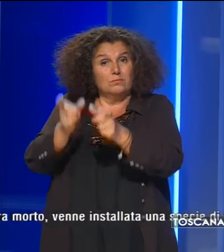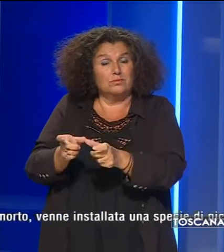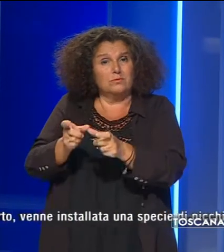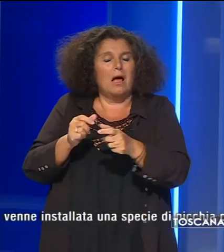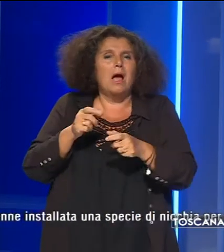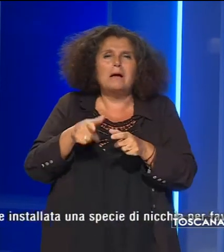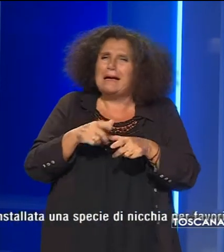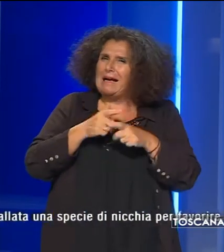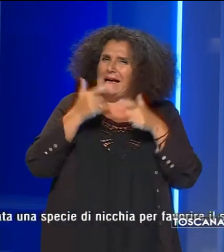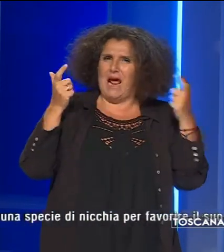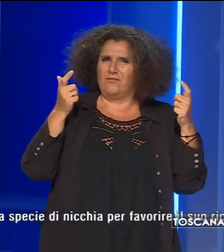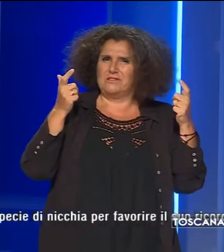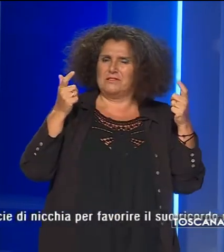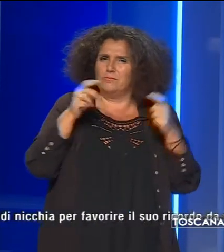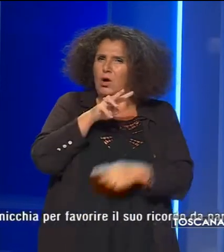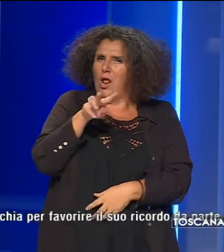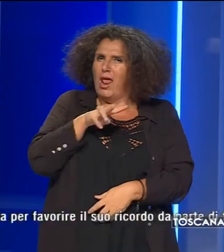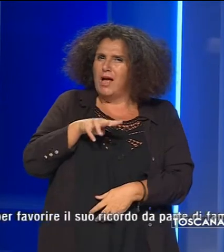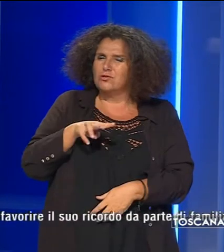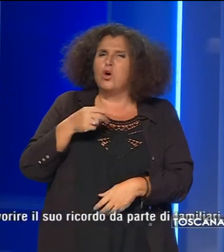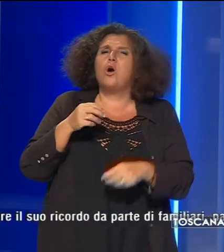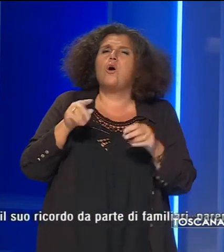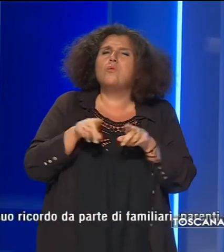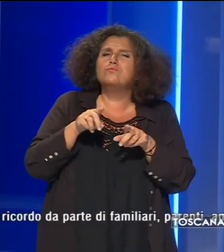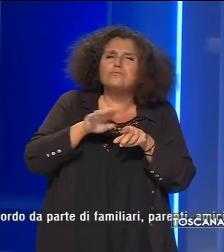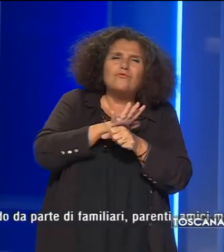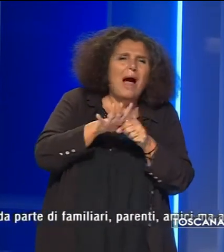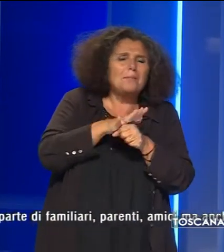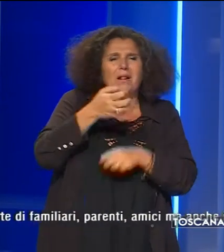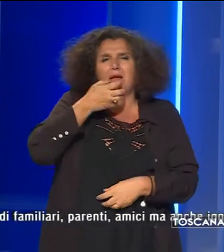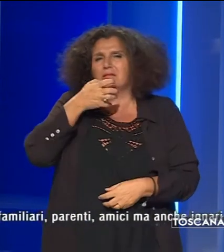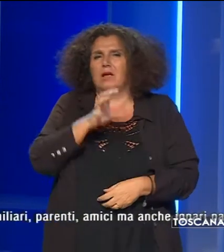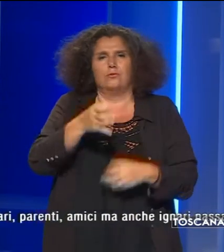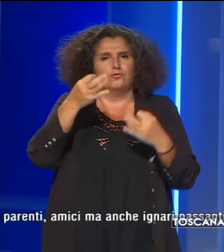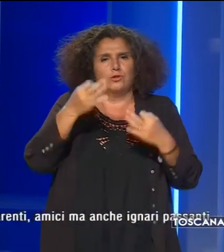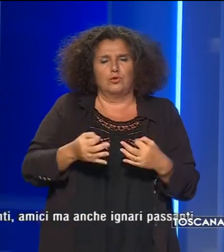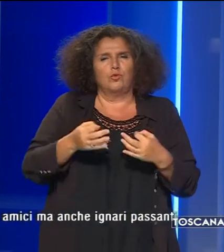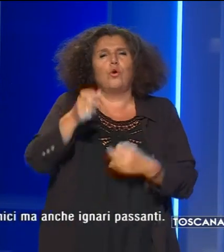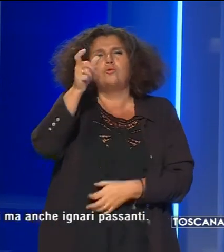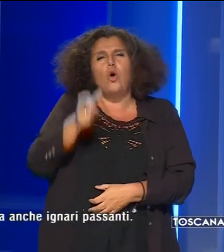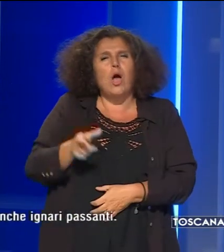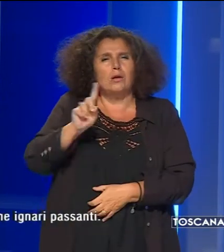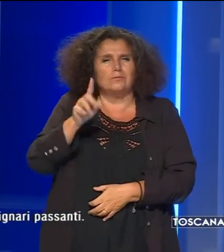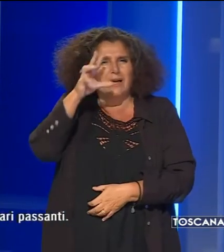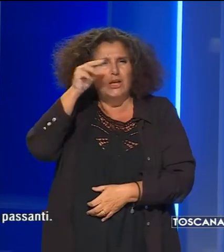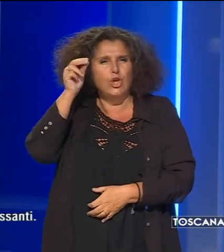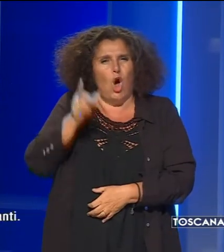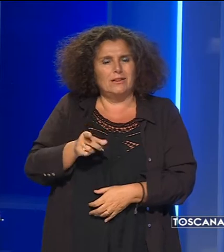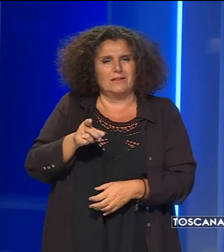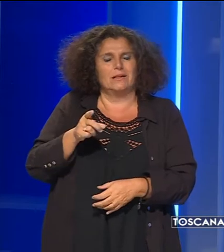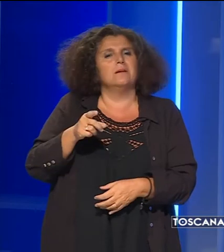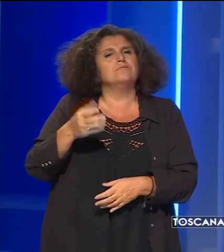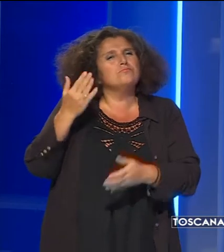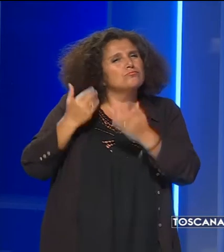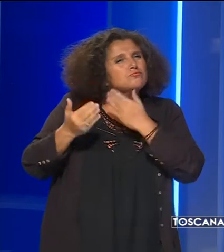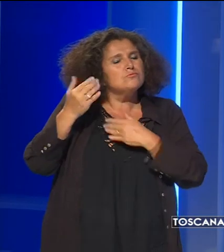gravissima si legge ancora come famiglia sporgeremo denuncia contro ignoti a suo tempo